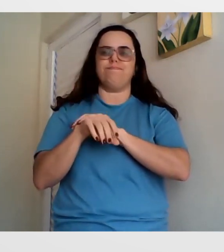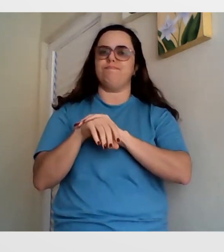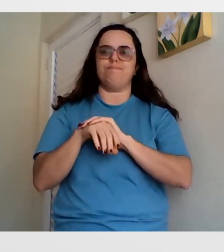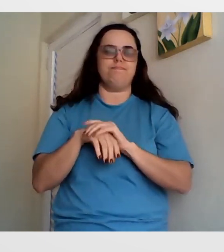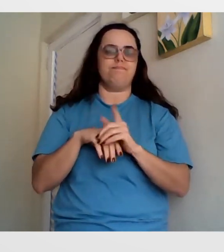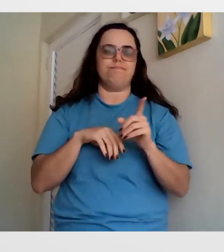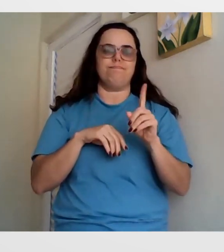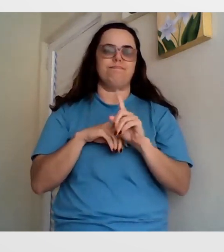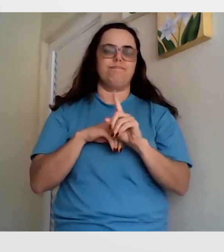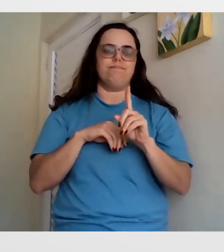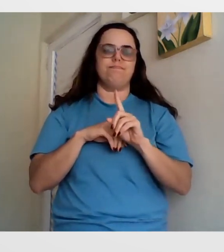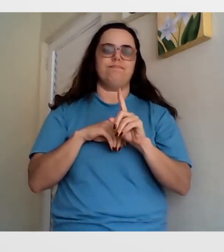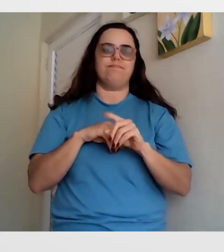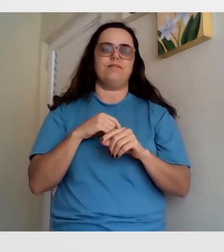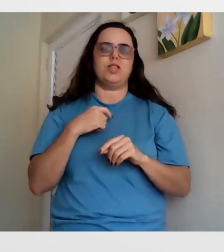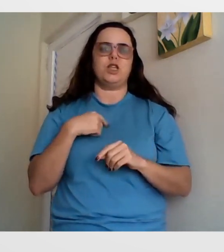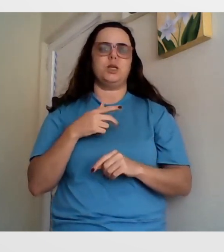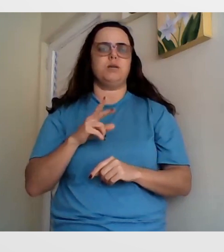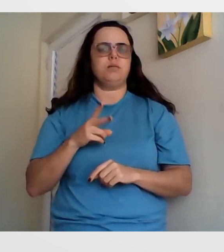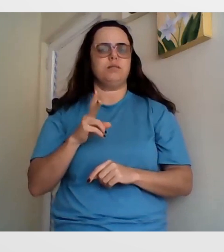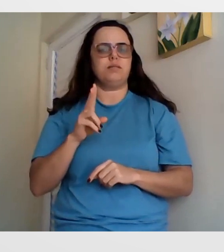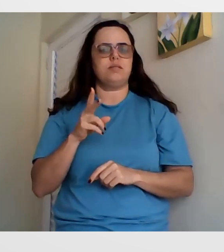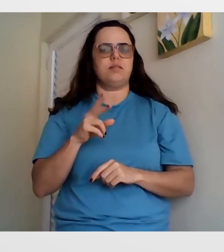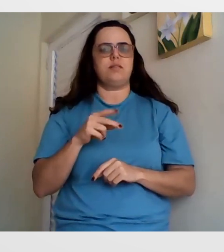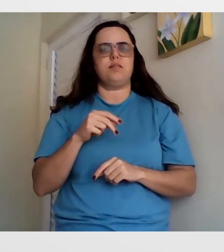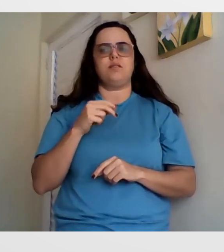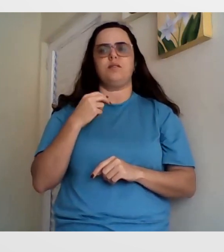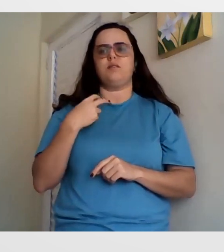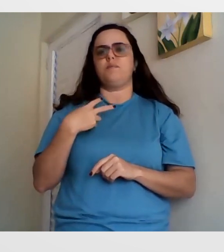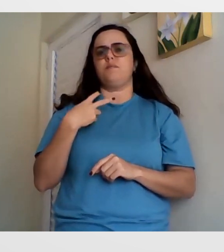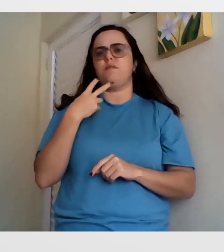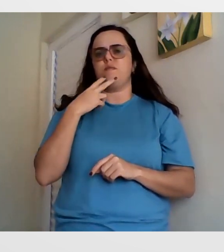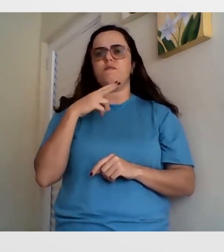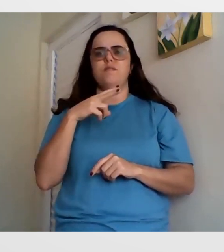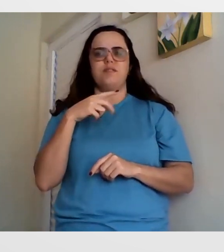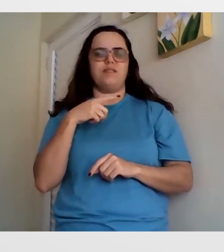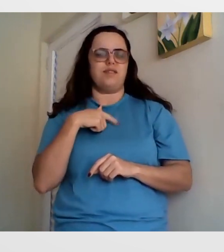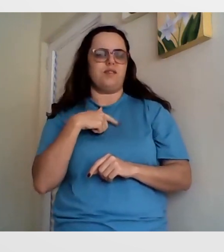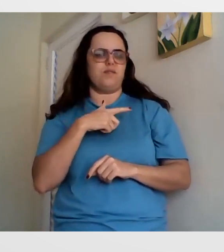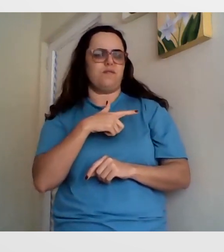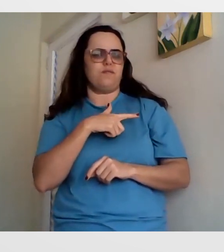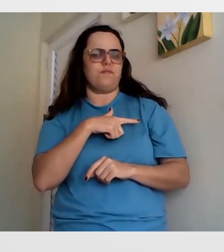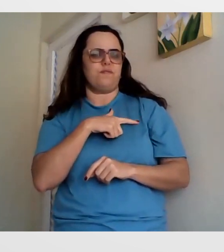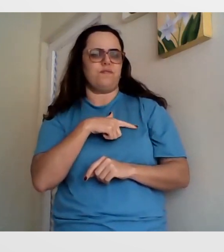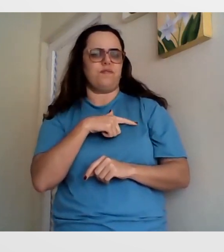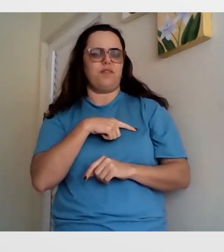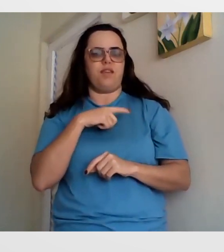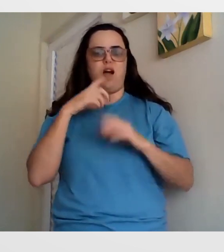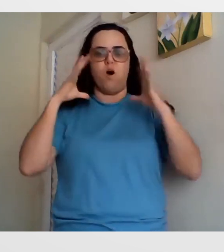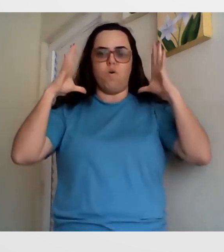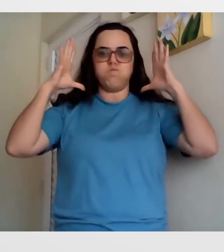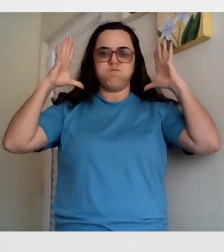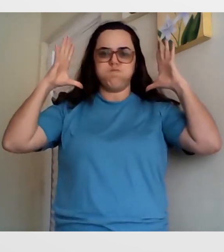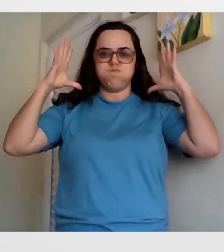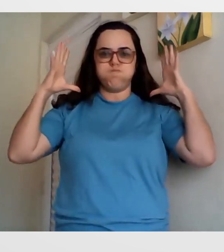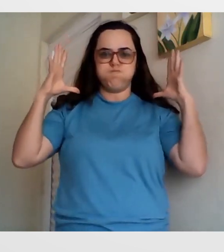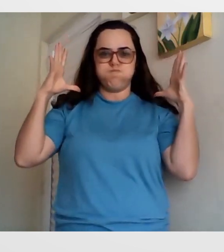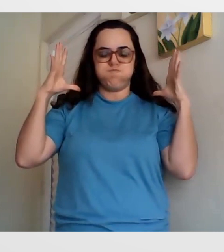E eu também tinha muita insegurança quanto a questão de gravar vídeos. Eu não tinha